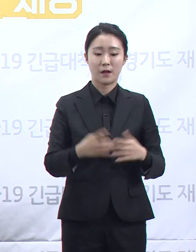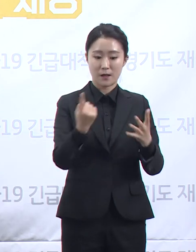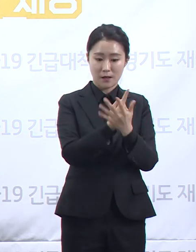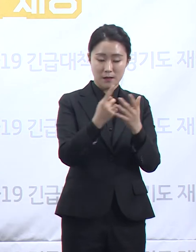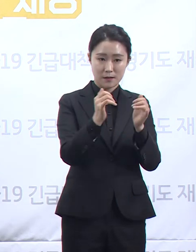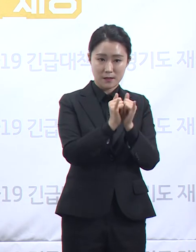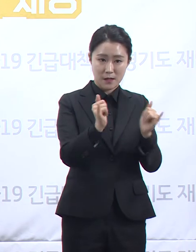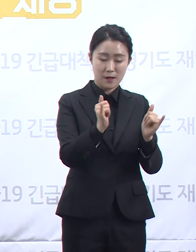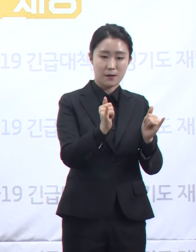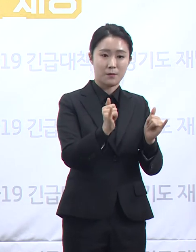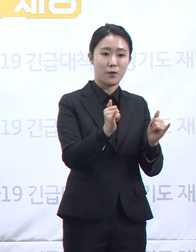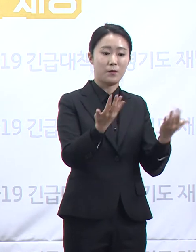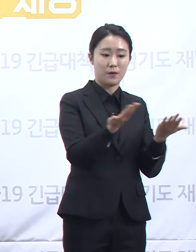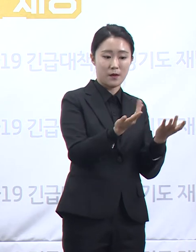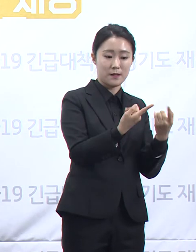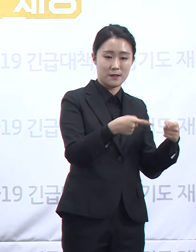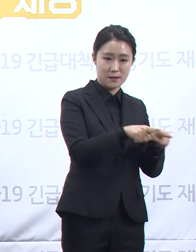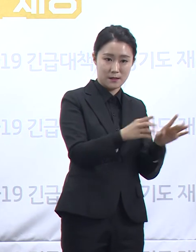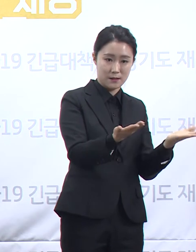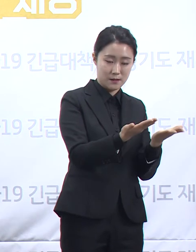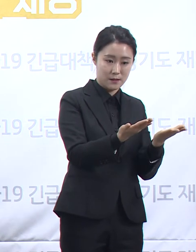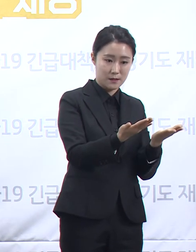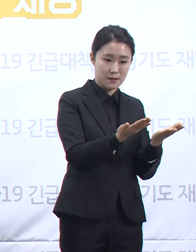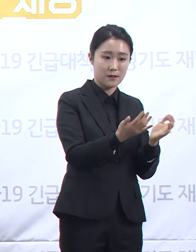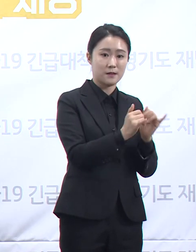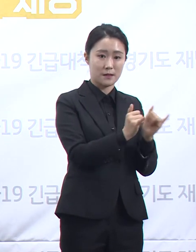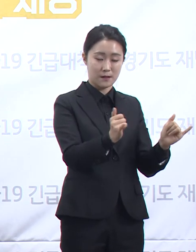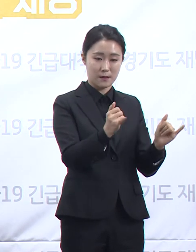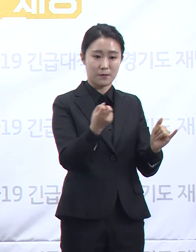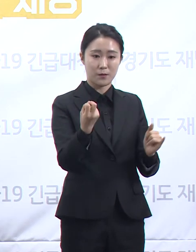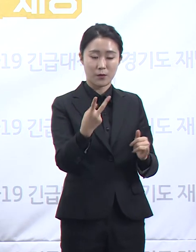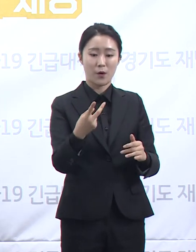14명, 외래 진료자 102명입니다.